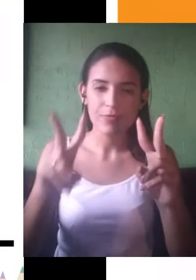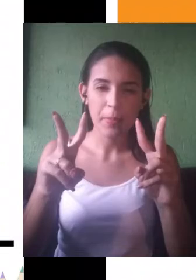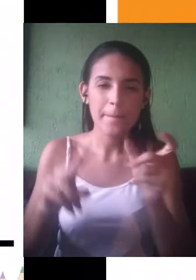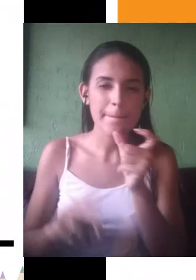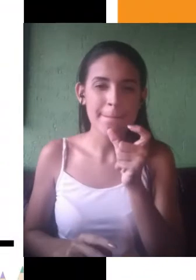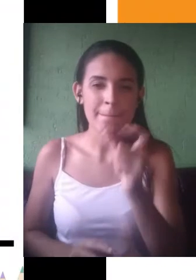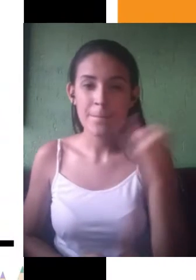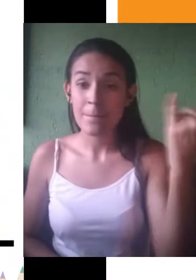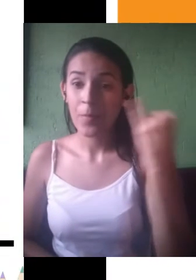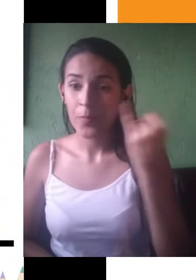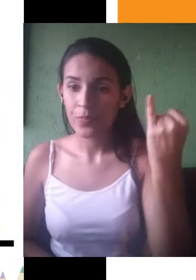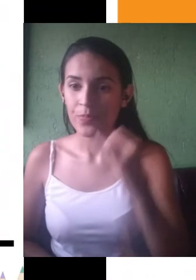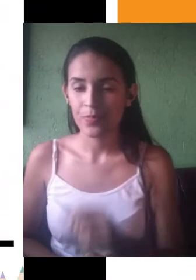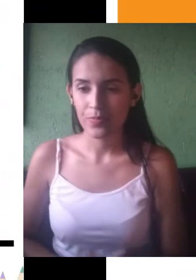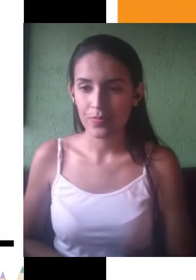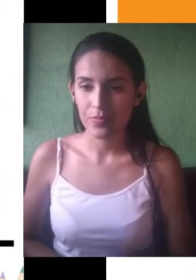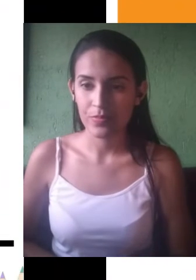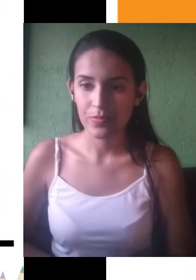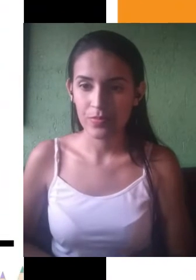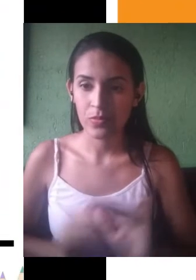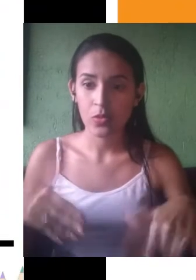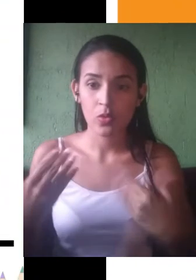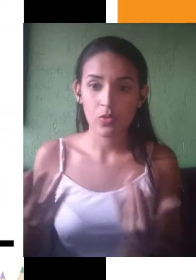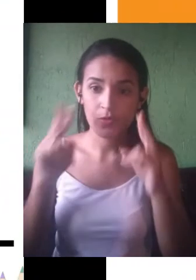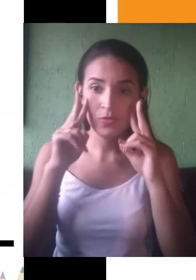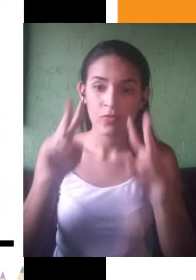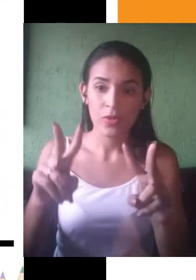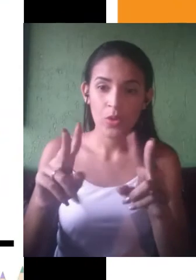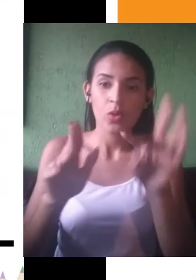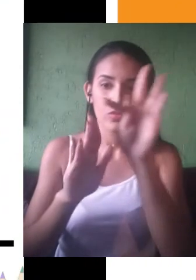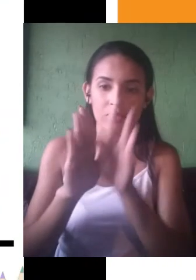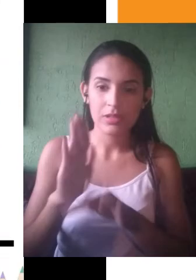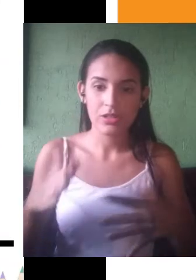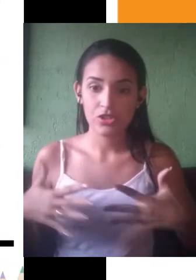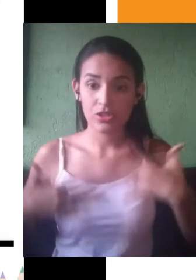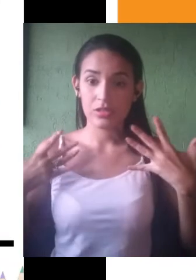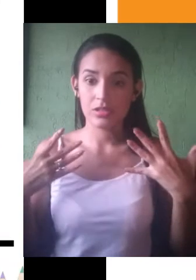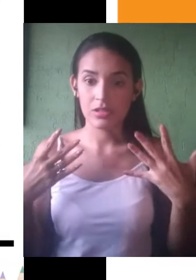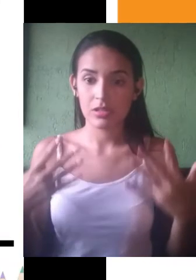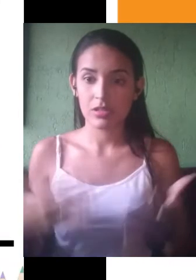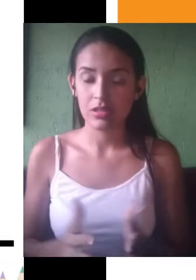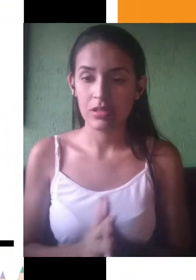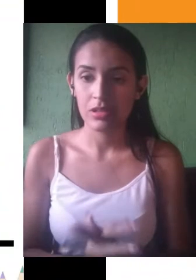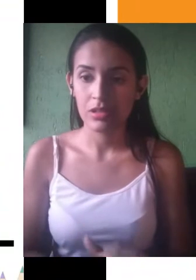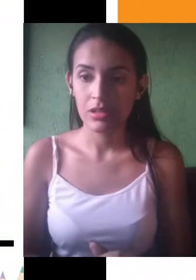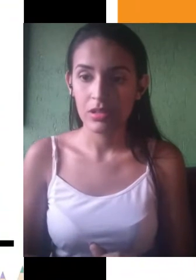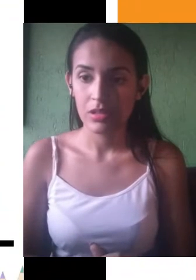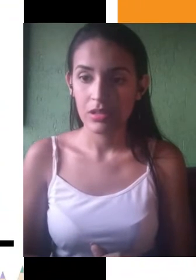e já refletir sobre ela. Quando a gente lê o texto motivador, a gente já vai ler tendo essas palavras-chave